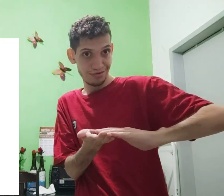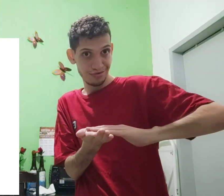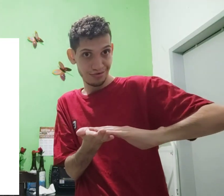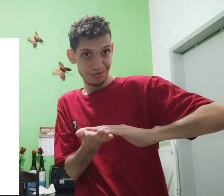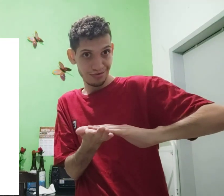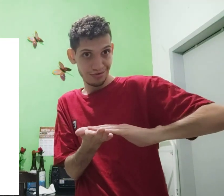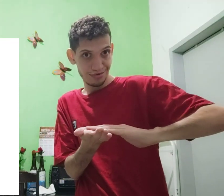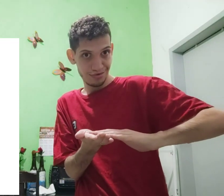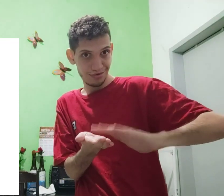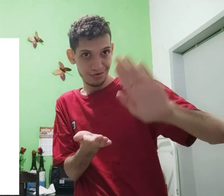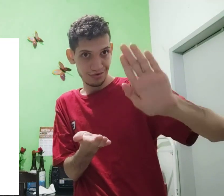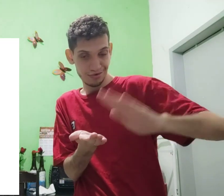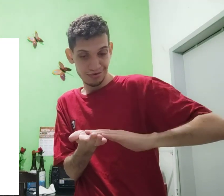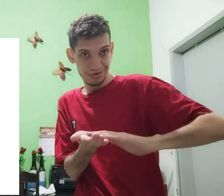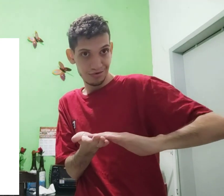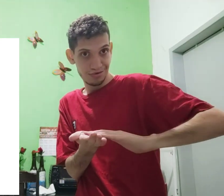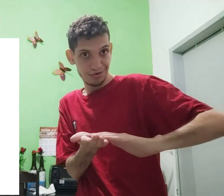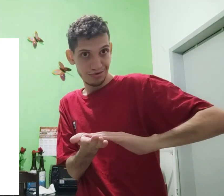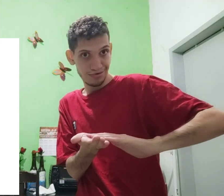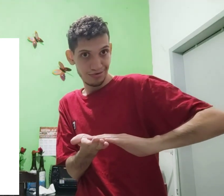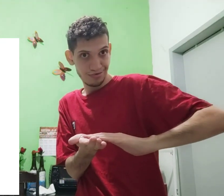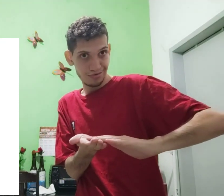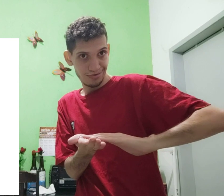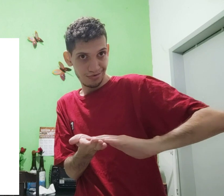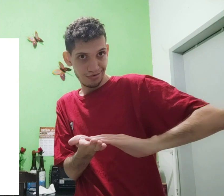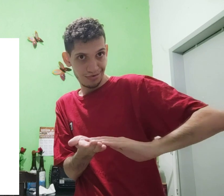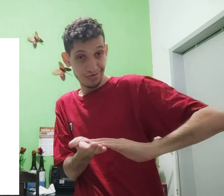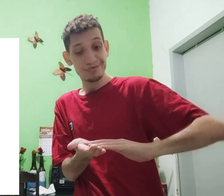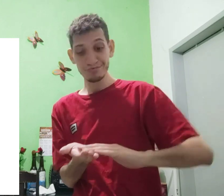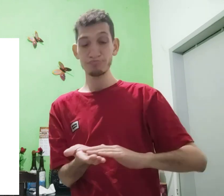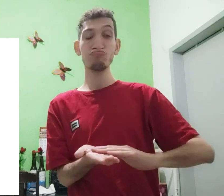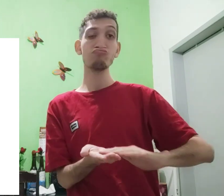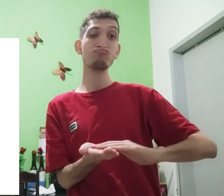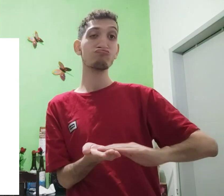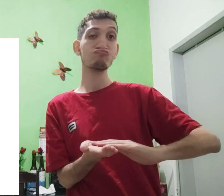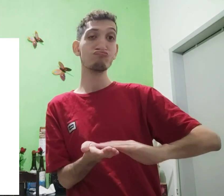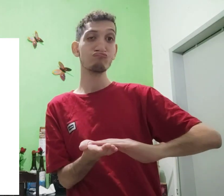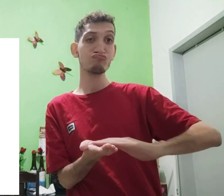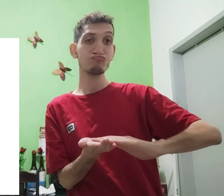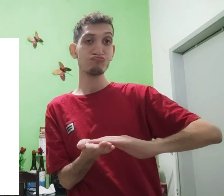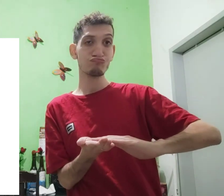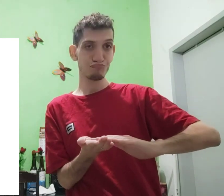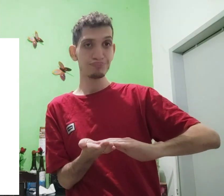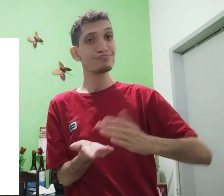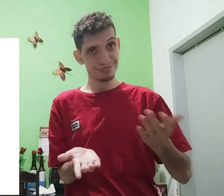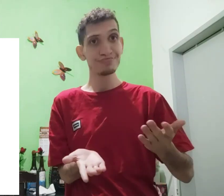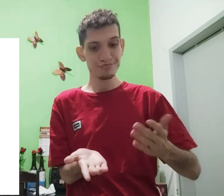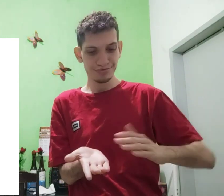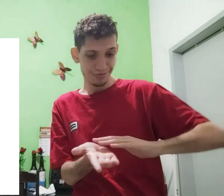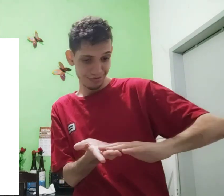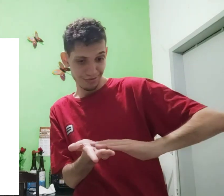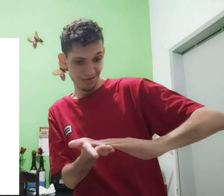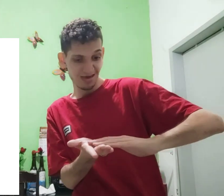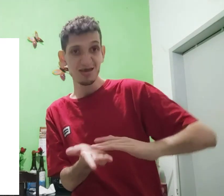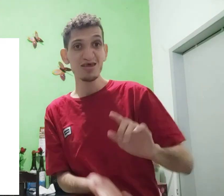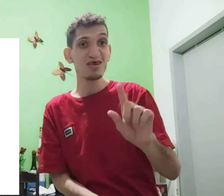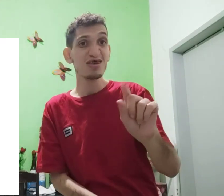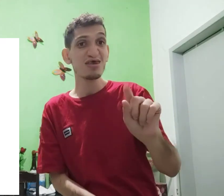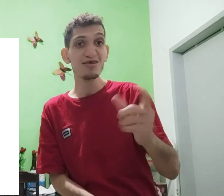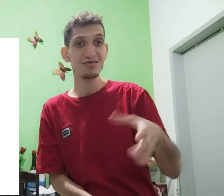a mão esquerda é espalmada com a palma pra baixo. A mão esquerda passa em cima da mão direita, como se estivesse lendo